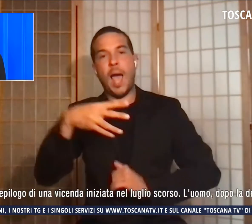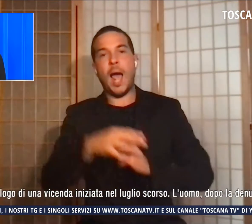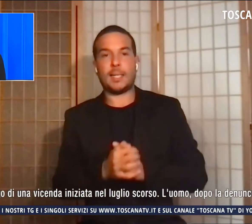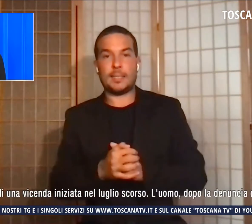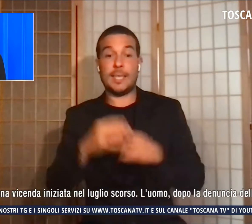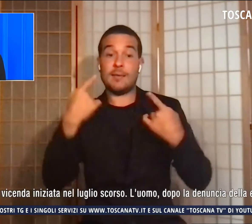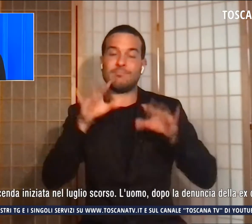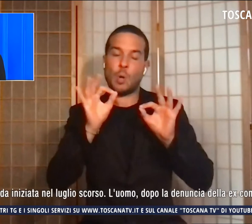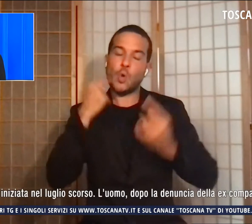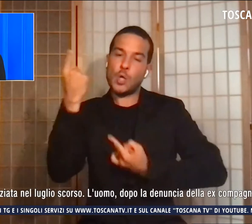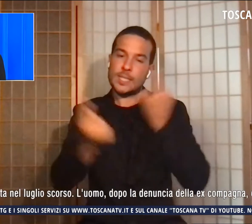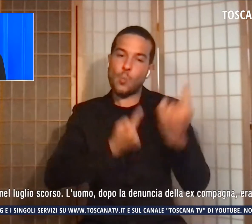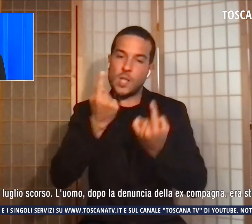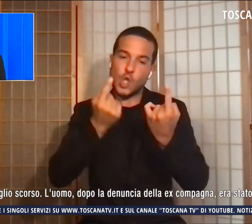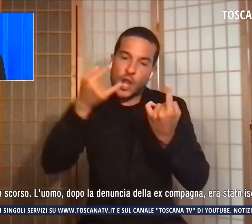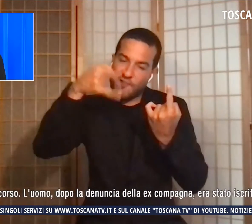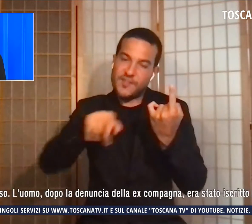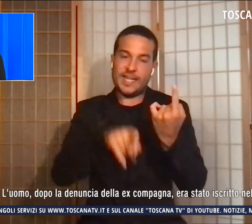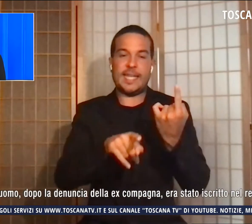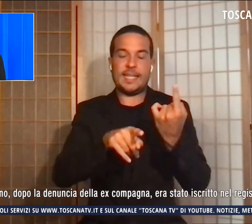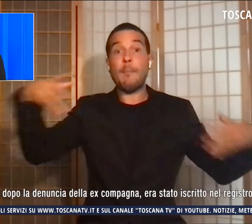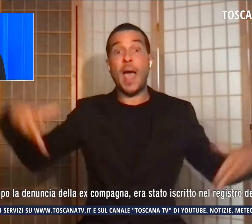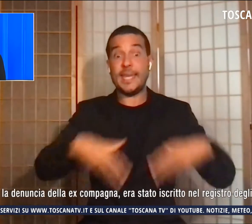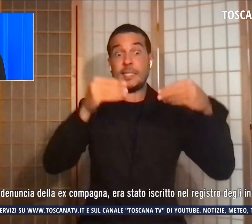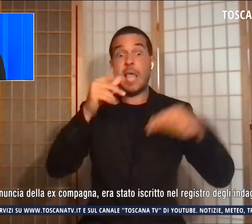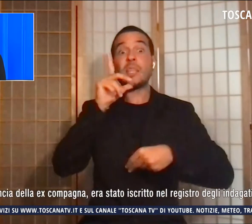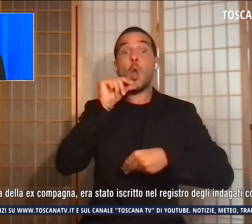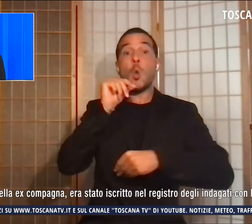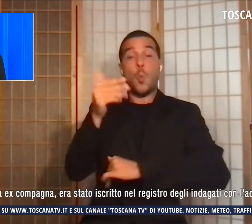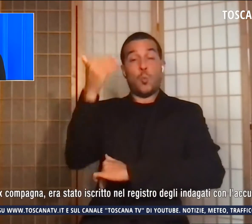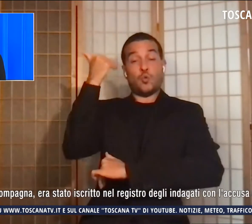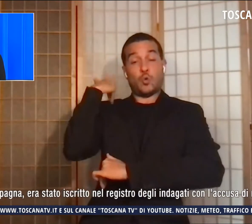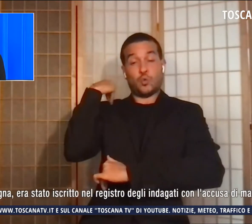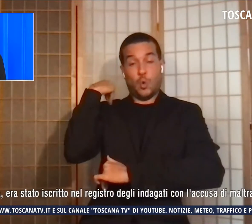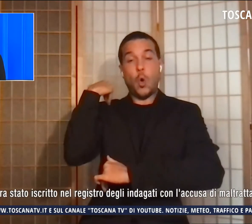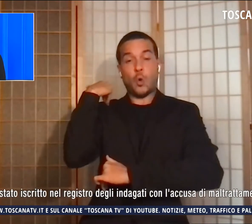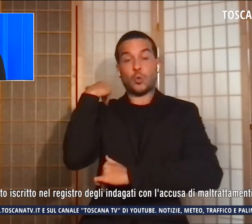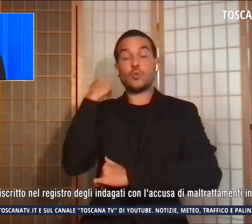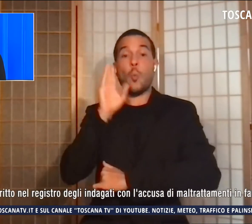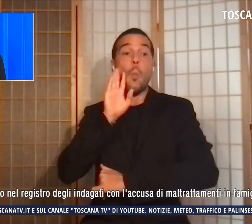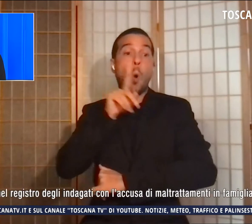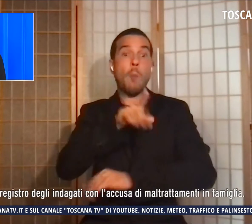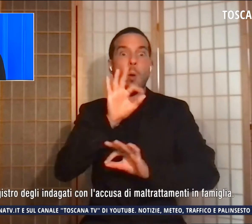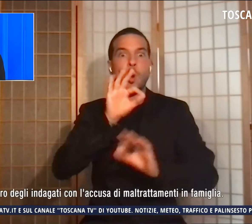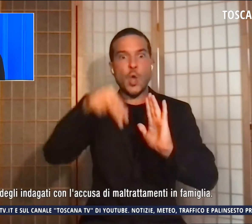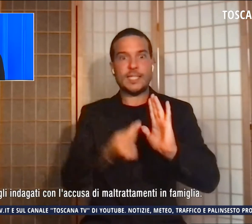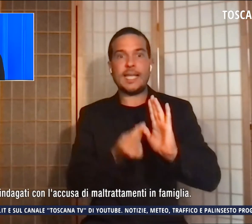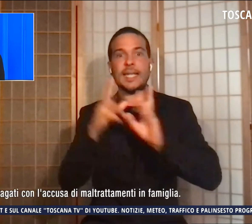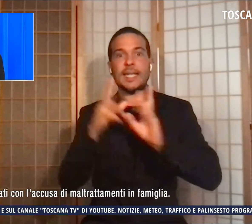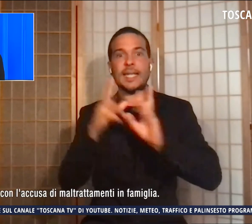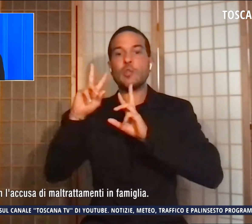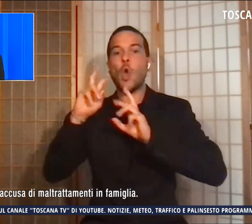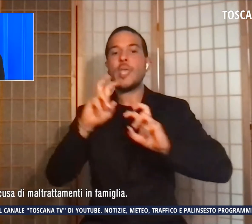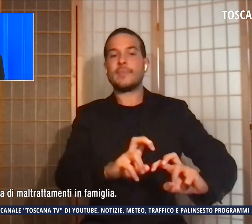iniziata nel luglio scorso. L'uomo era stato iscritto nel registro degli indagati con l'accusa di